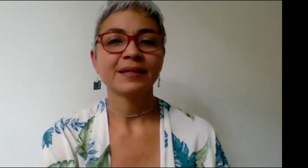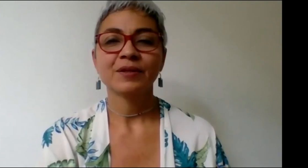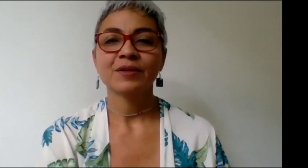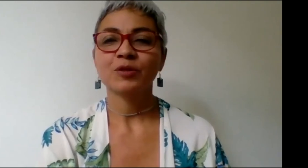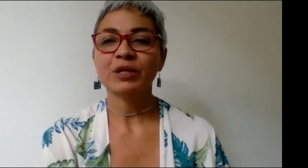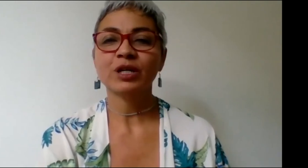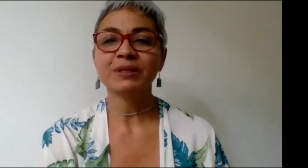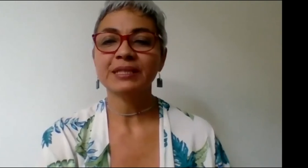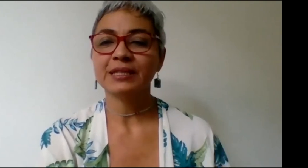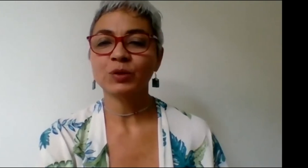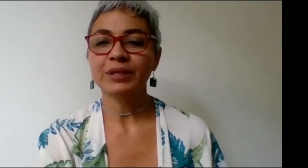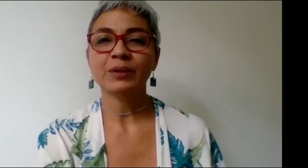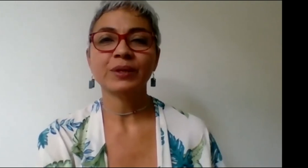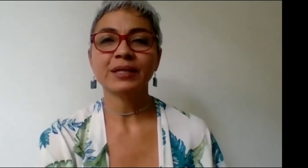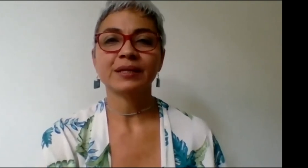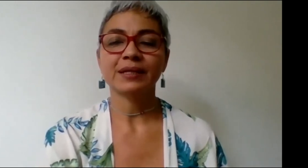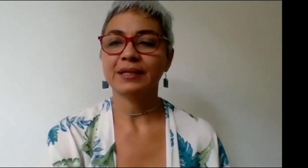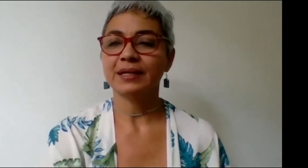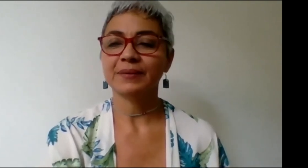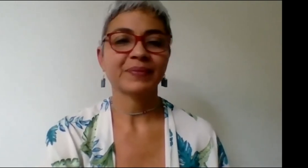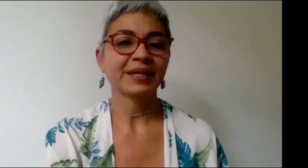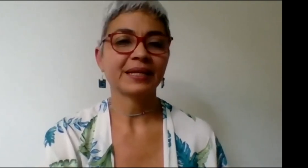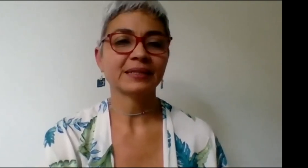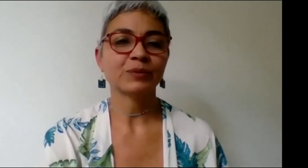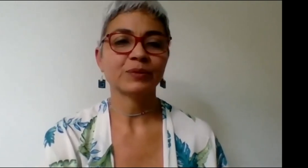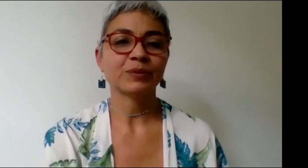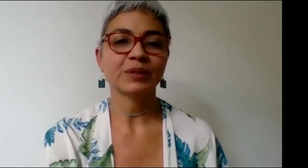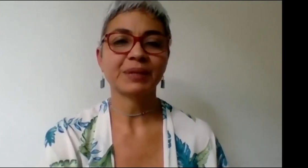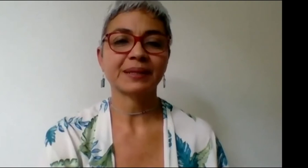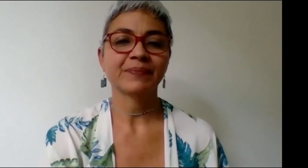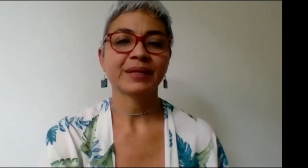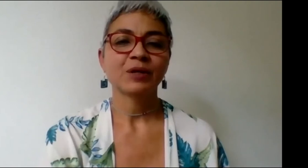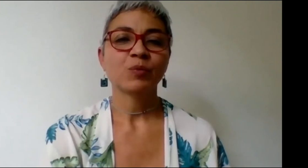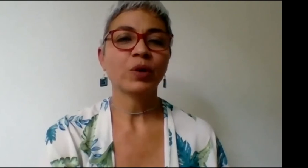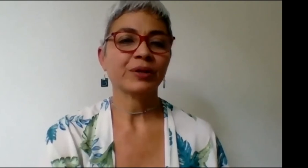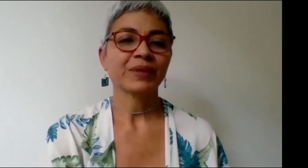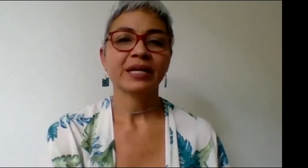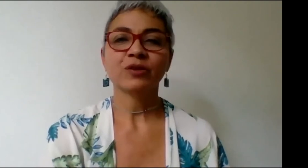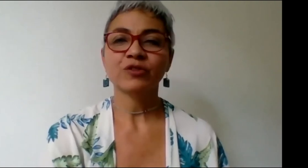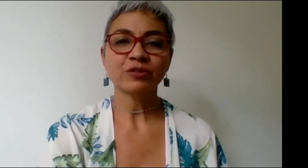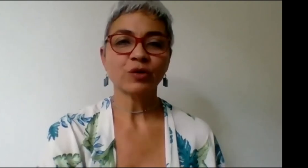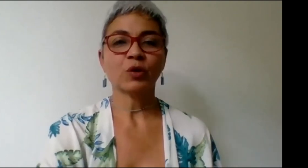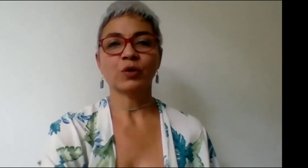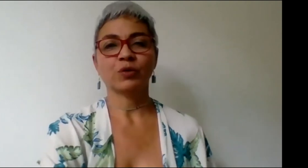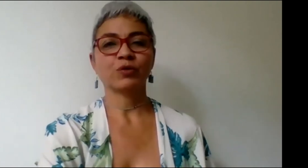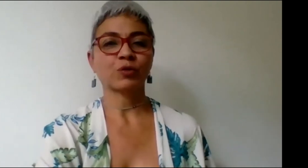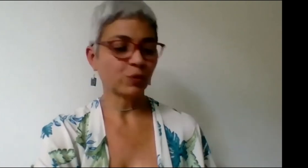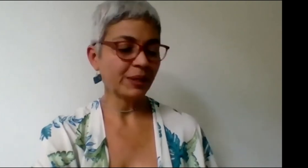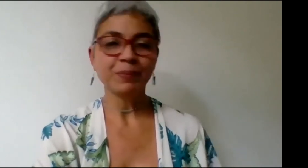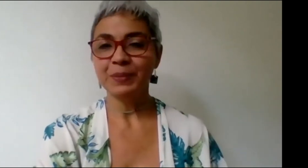Nos va a tocar presentar a Rubén ahora en la segunda parte. Bueno, entonces con Rubén